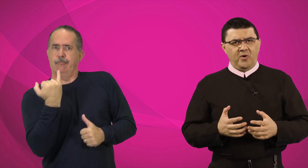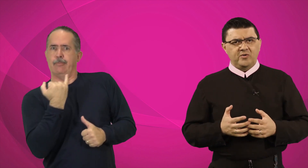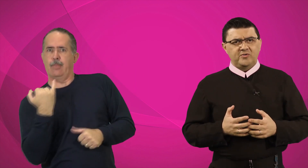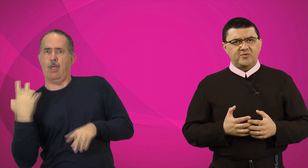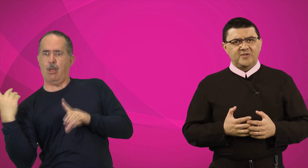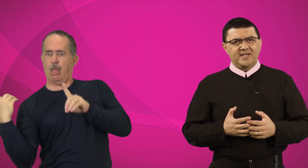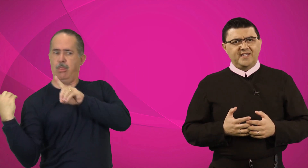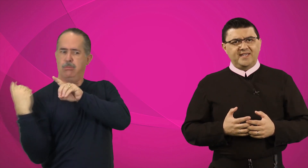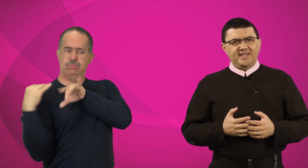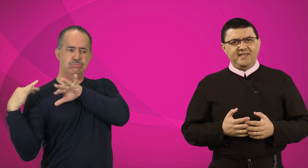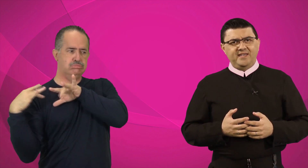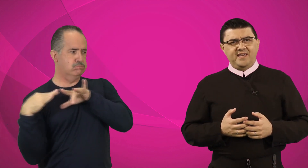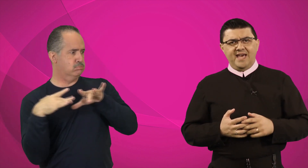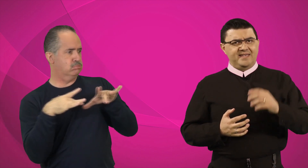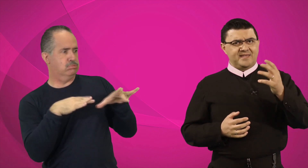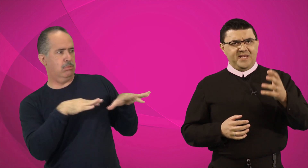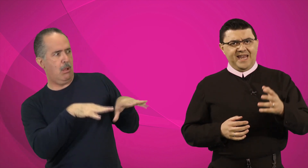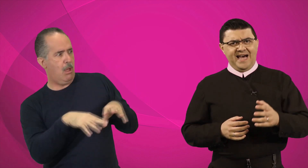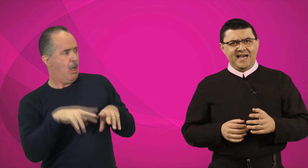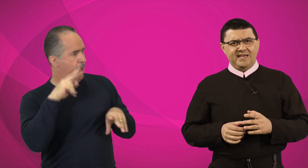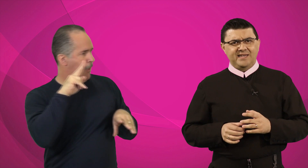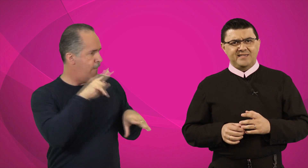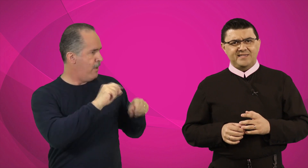encontro e realiza milagres?